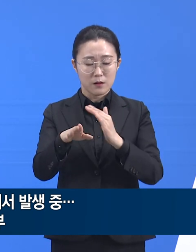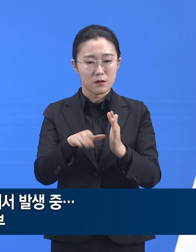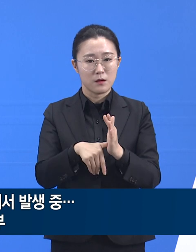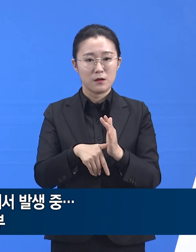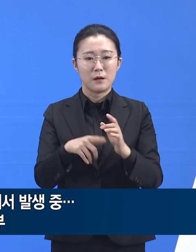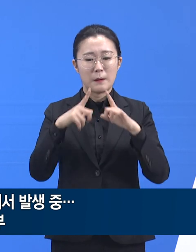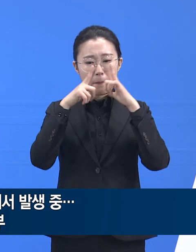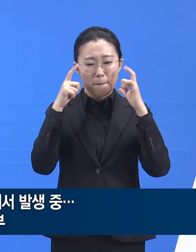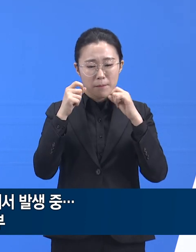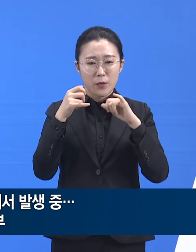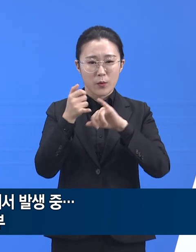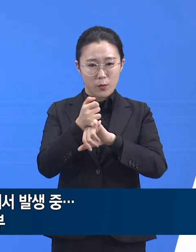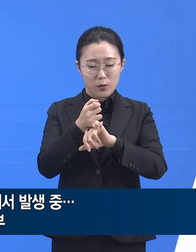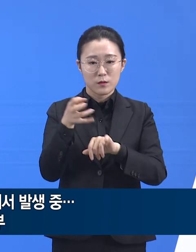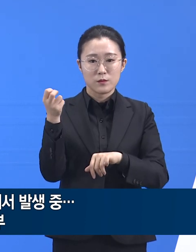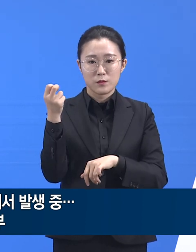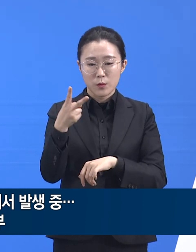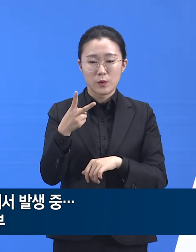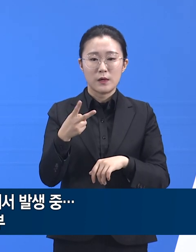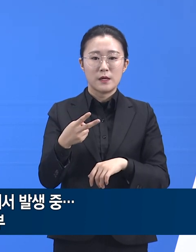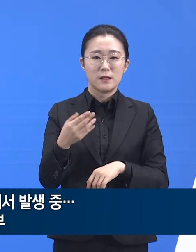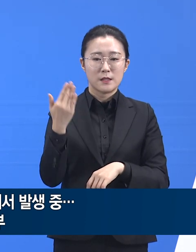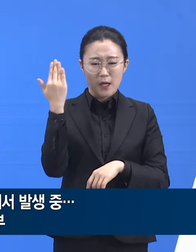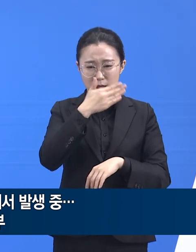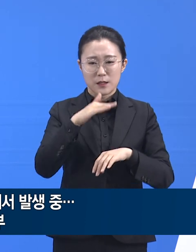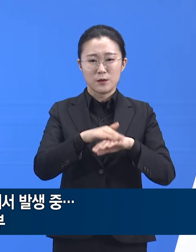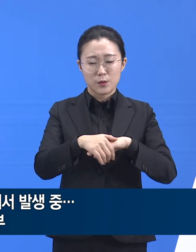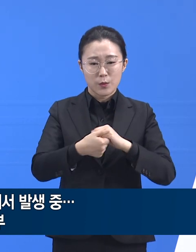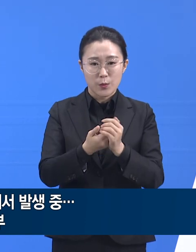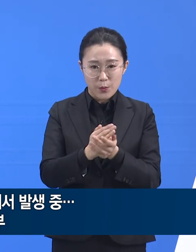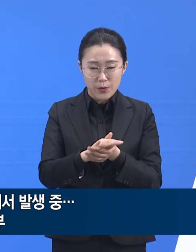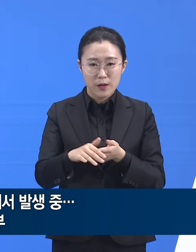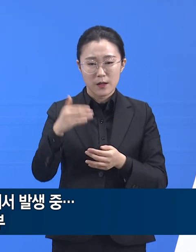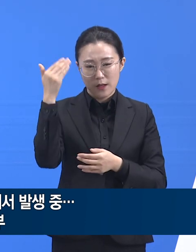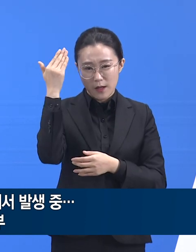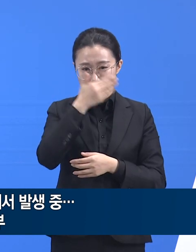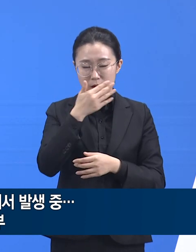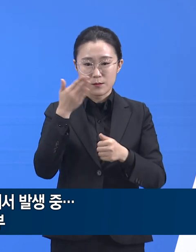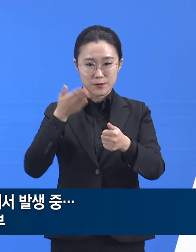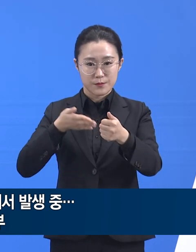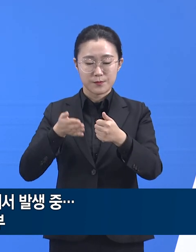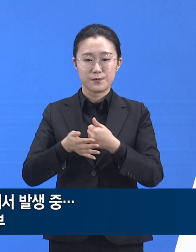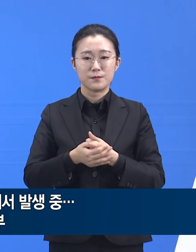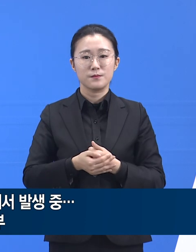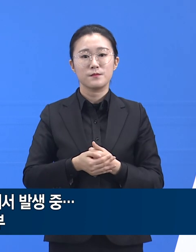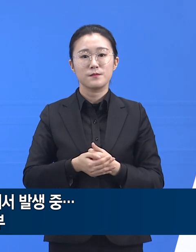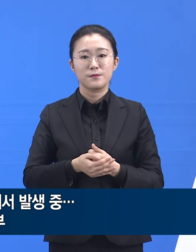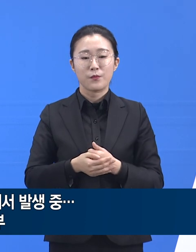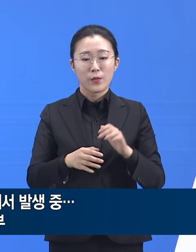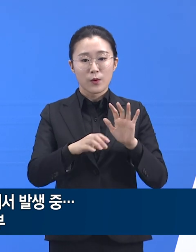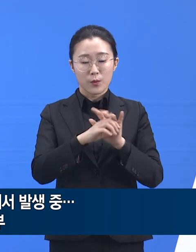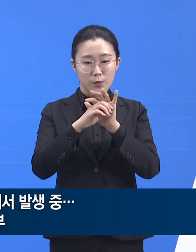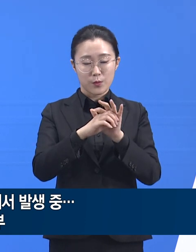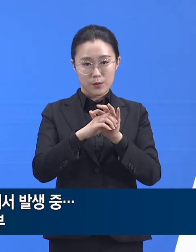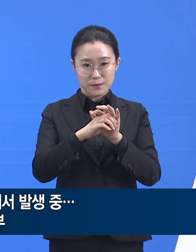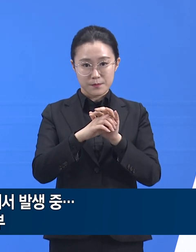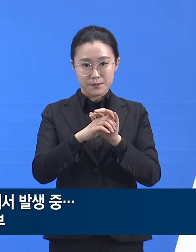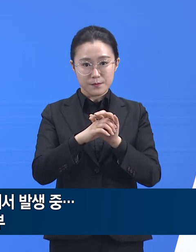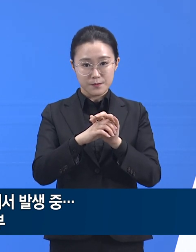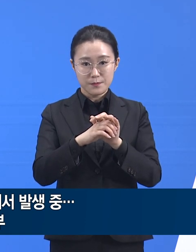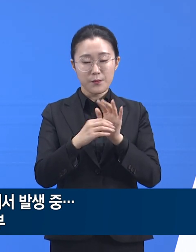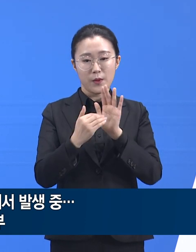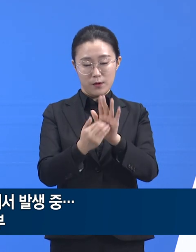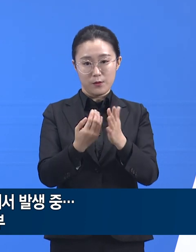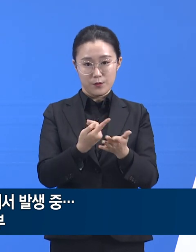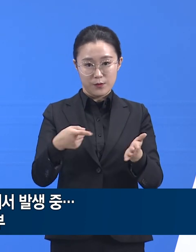지금의 위기 상황을 극복하고 코로나 일상에 대비할 유일한 힘은 바로 방역주체인 도민 여러분,